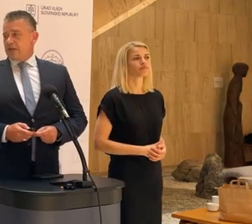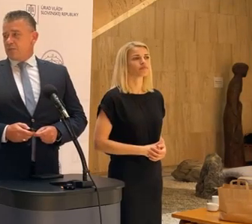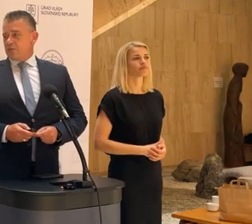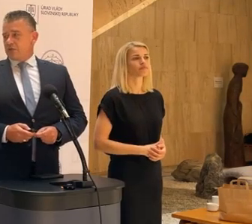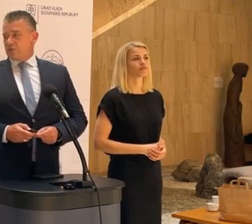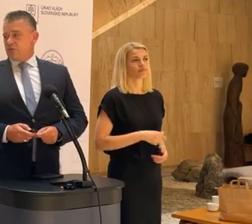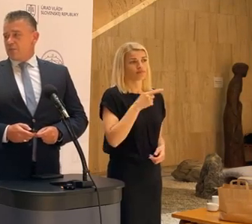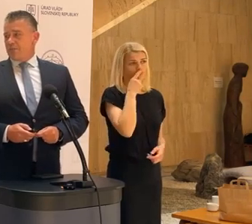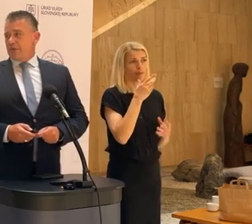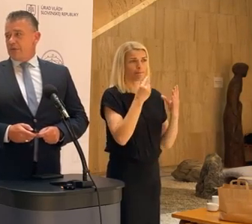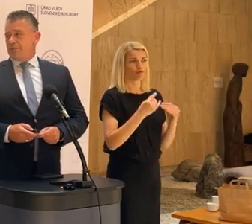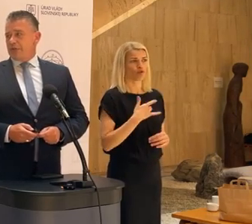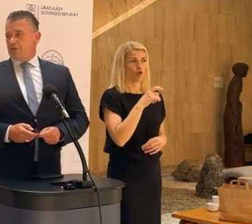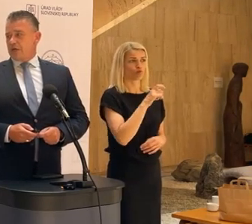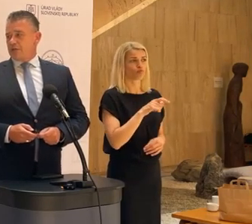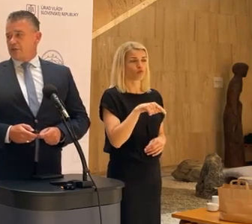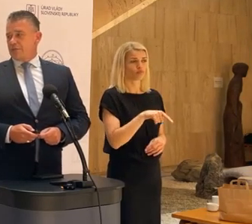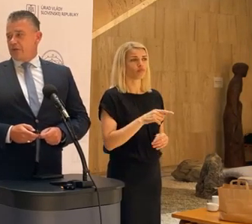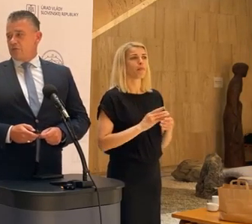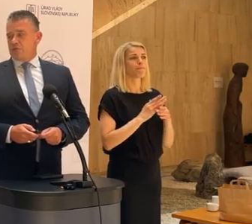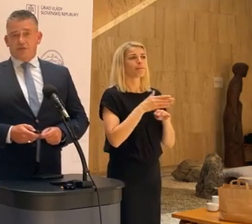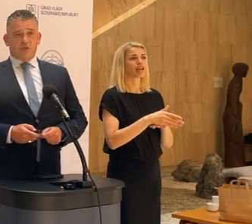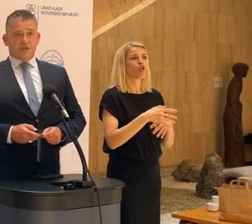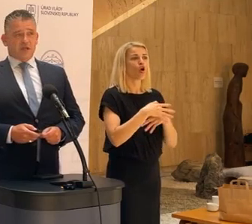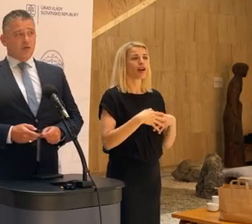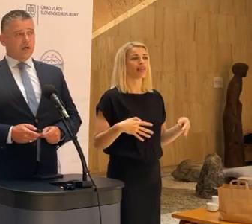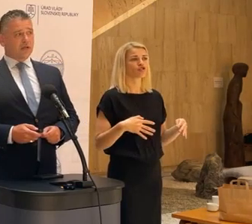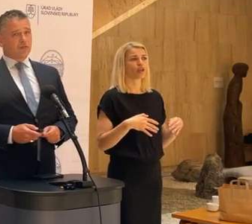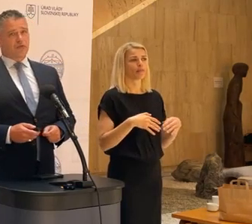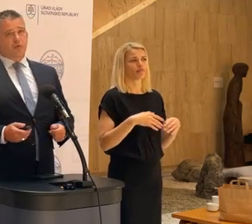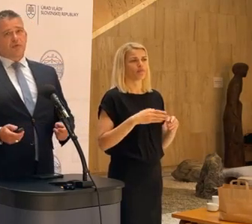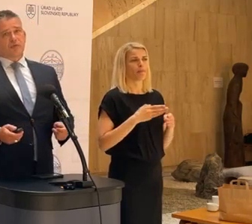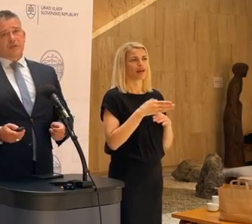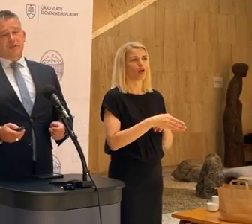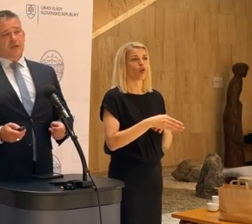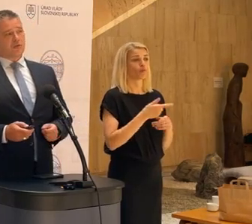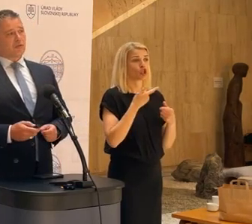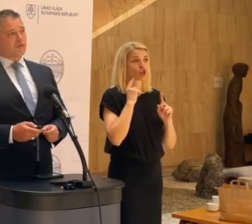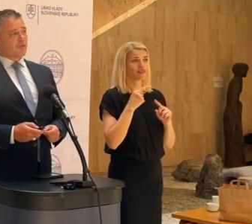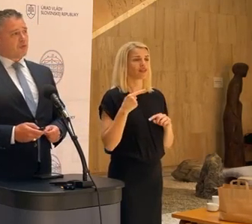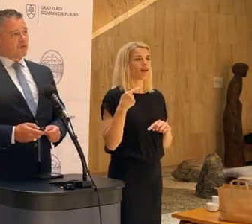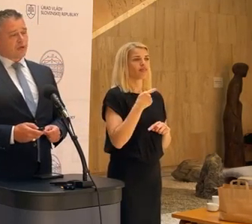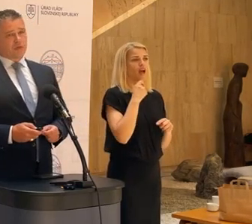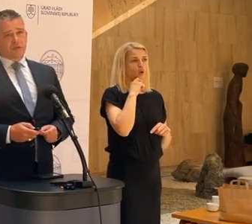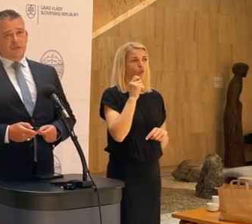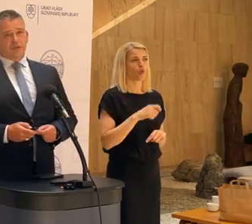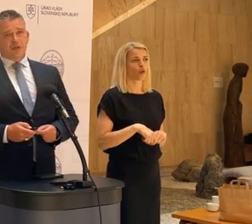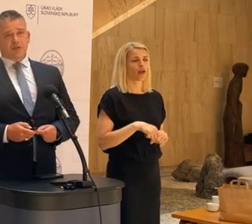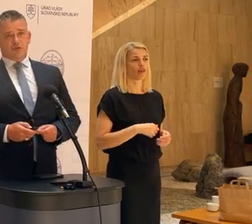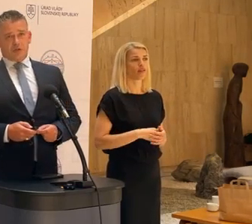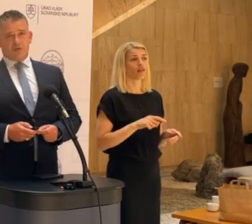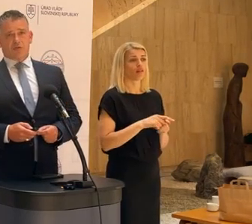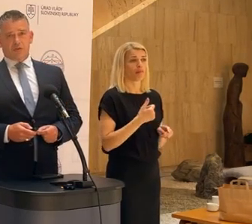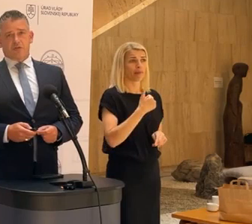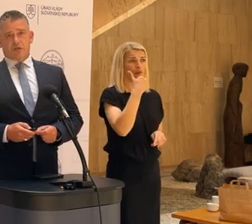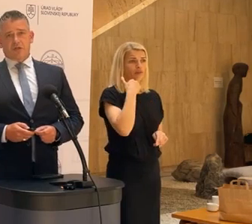Takýto počet osôb prešlo hraničným prechodom zo Slovenska na Ukrajinu. Toto potvrdzuje ten trend, o ktorom som hovoril už aj minulý týždeň, a